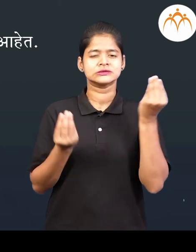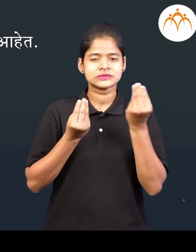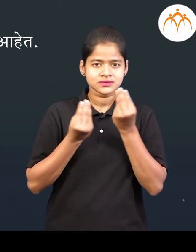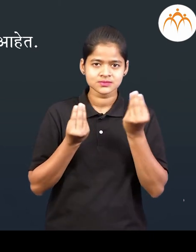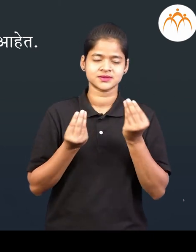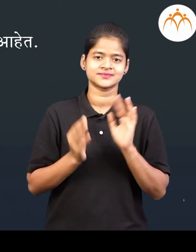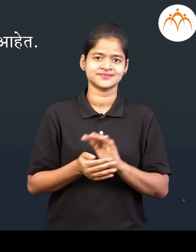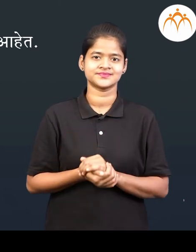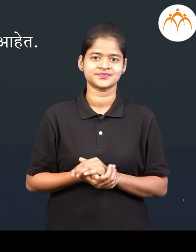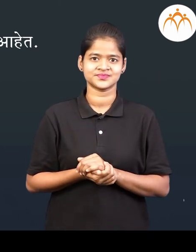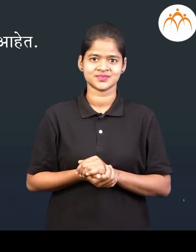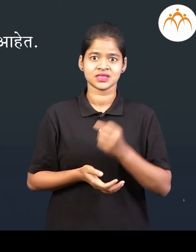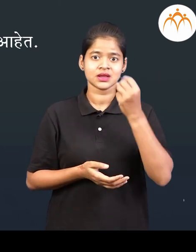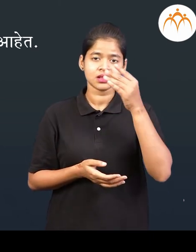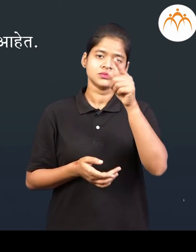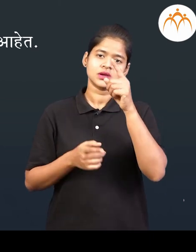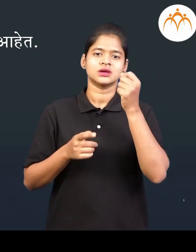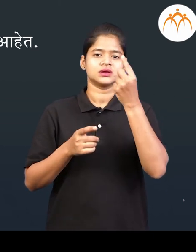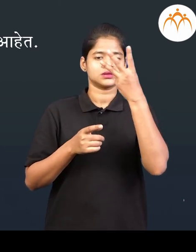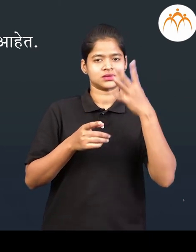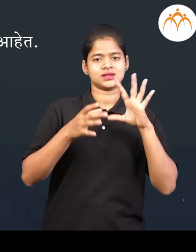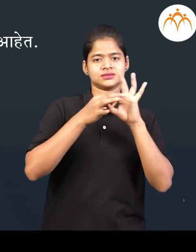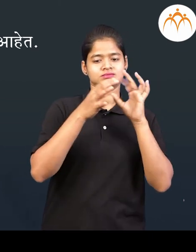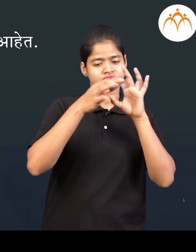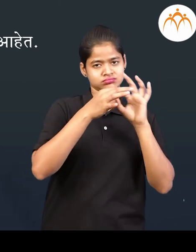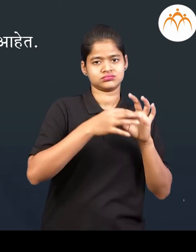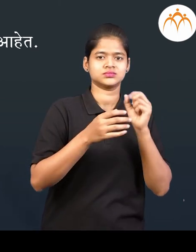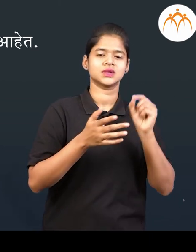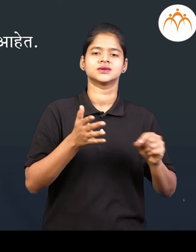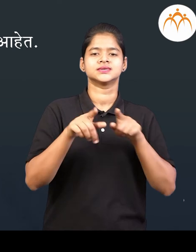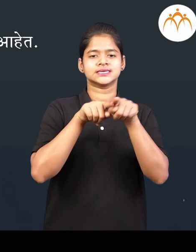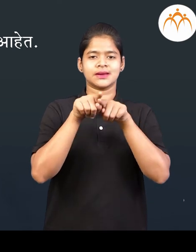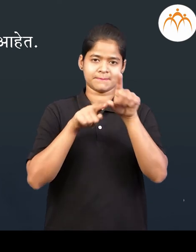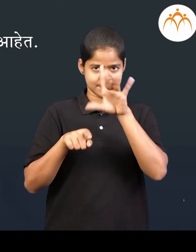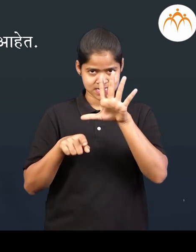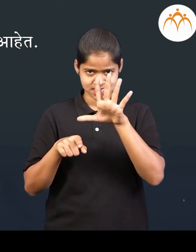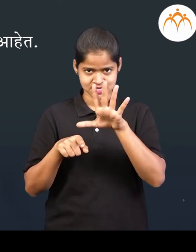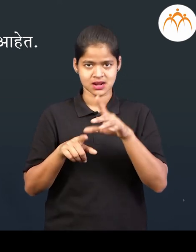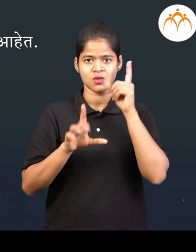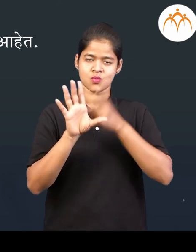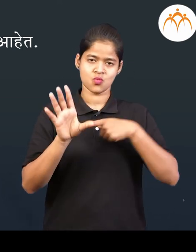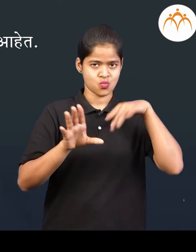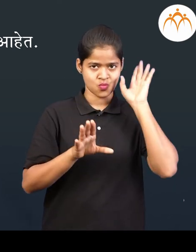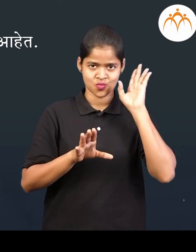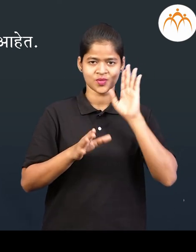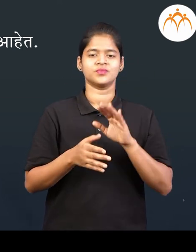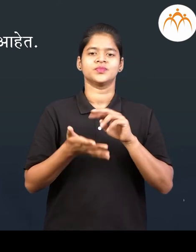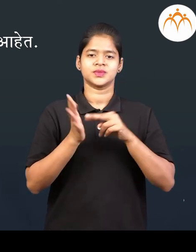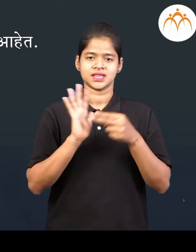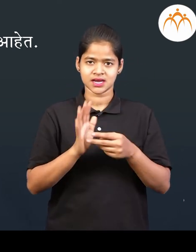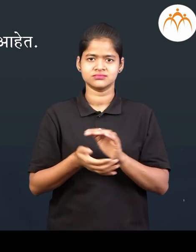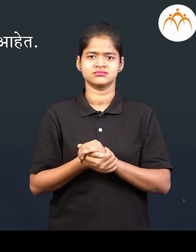कहे शब्दा है त्यांची यादी करा उदाहरनार्थ पंधराव्या या पाठात